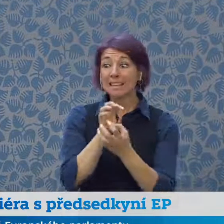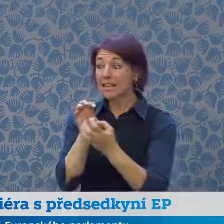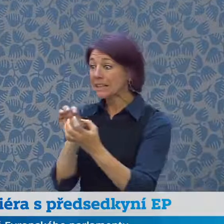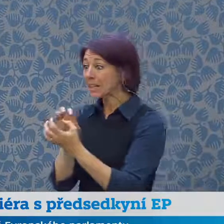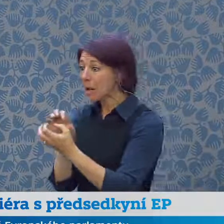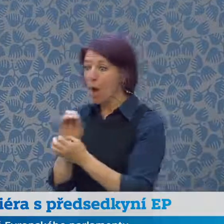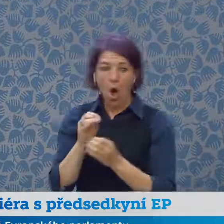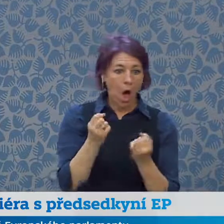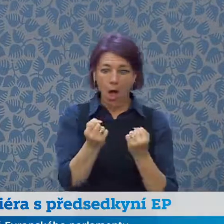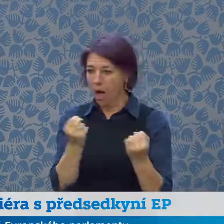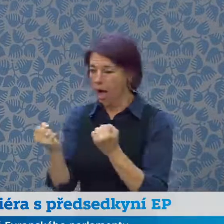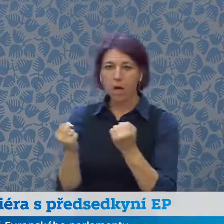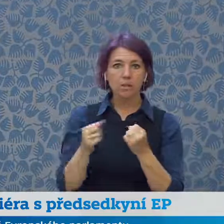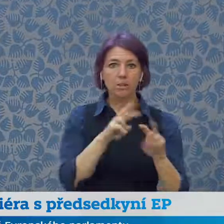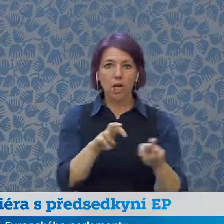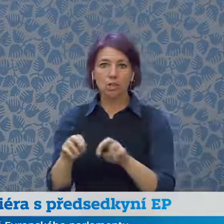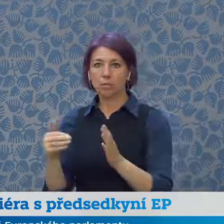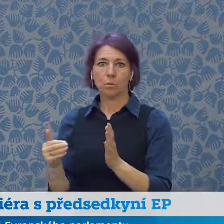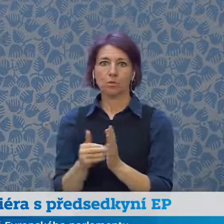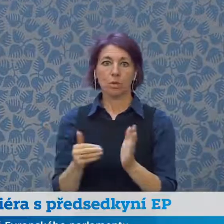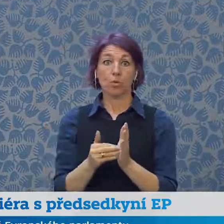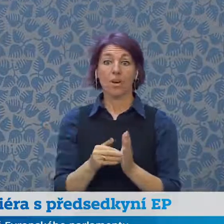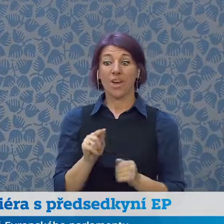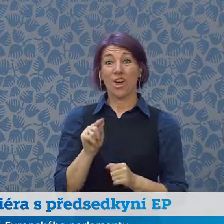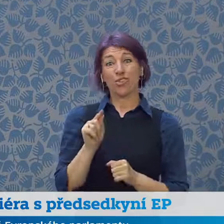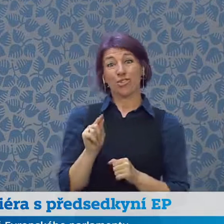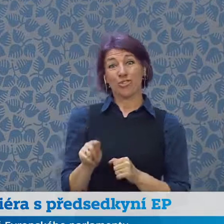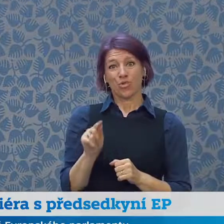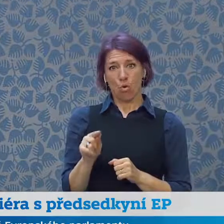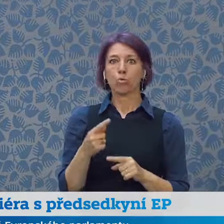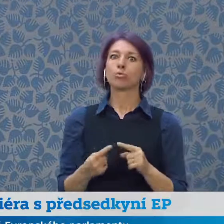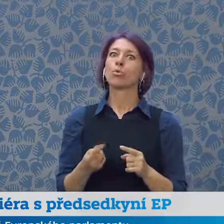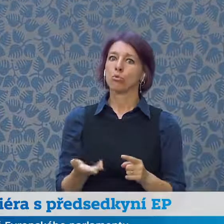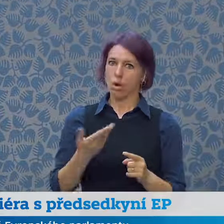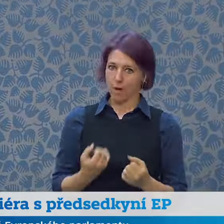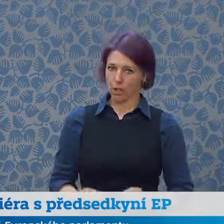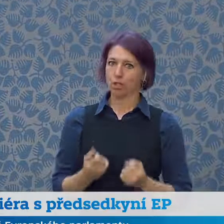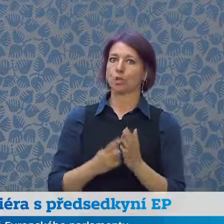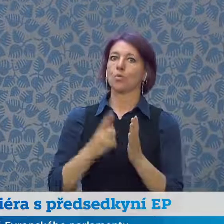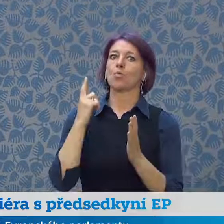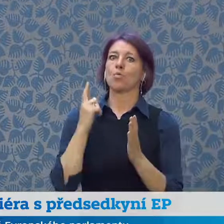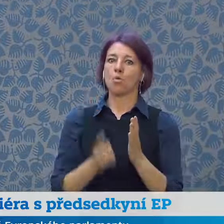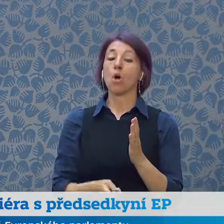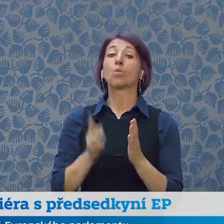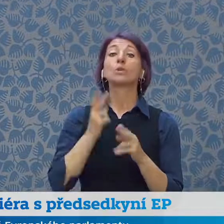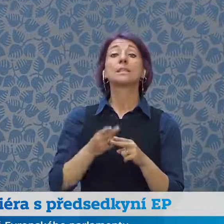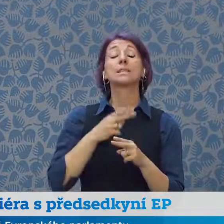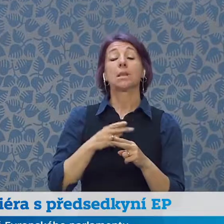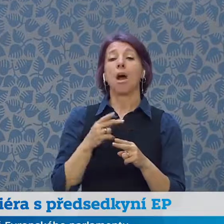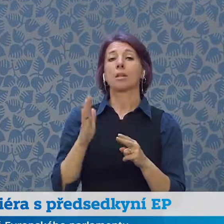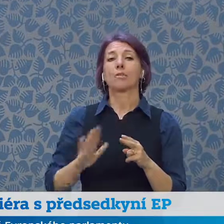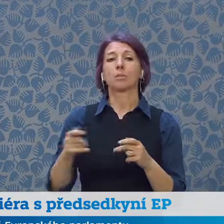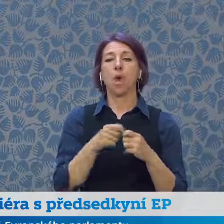A to si budeme žadovat, abychom my všichni dohromady, ne jednotlivě, ale abychom byli